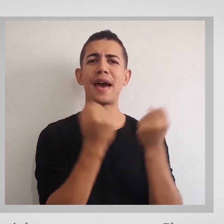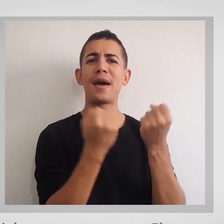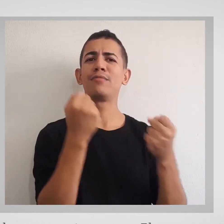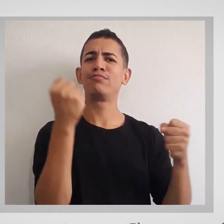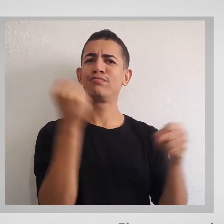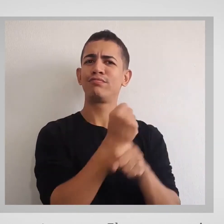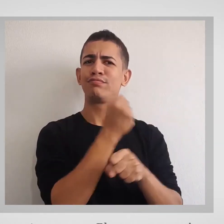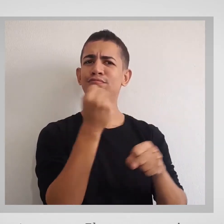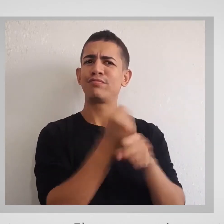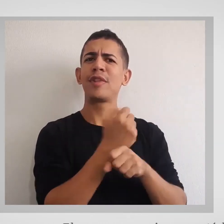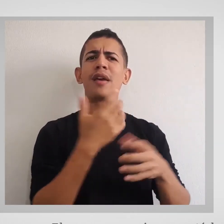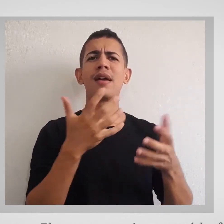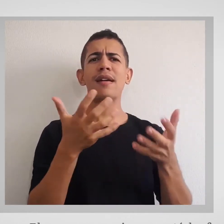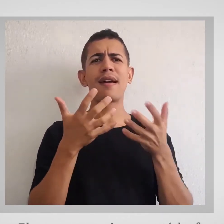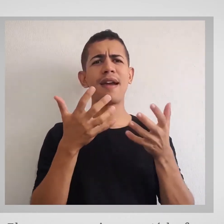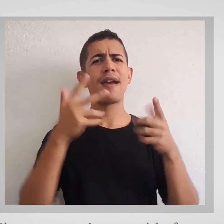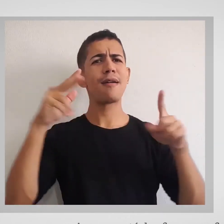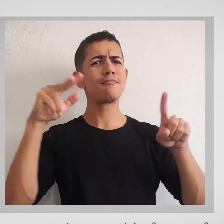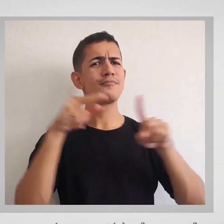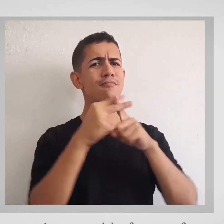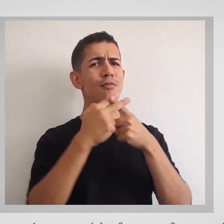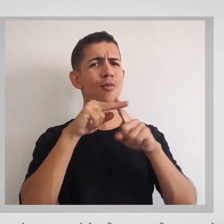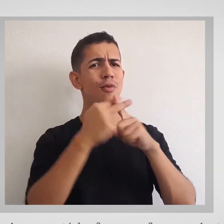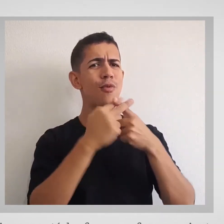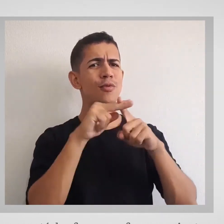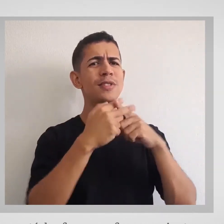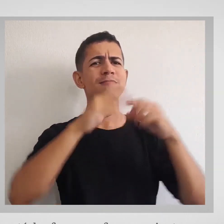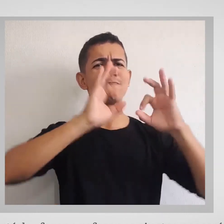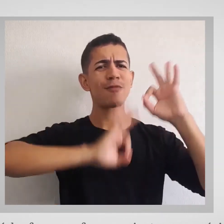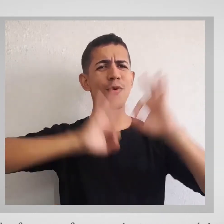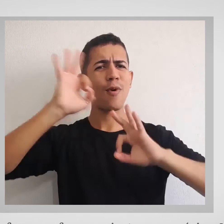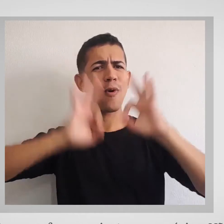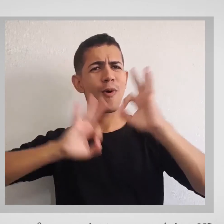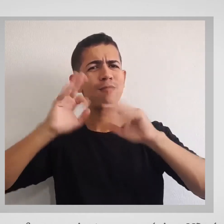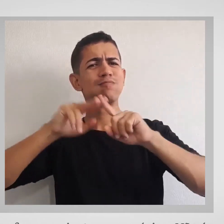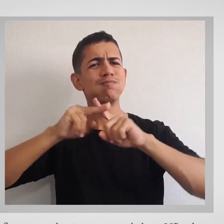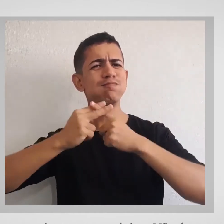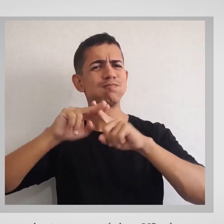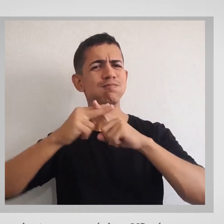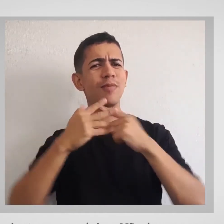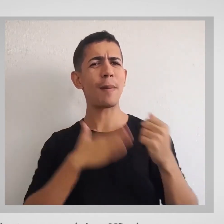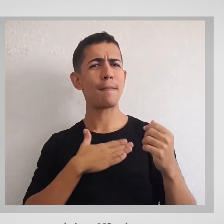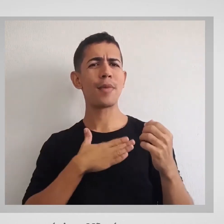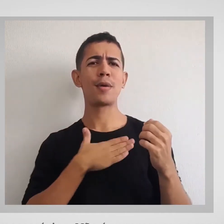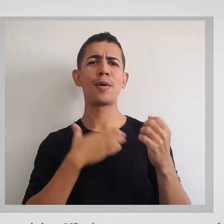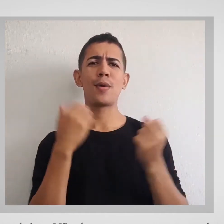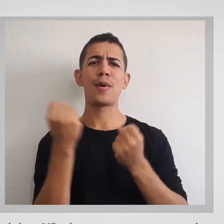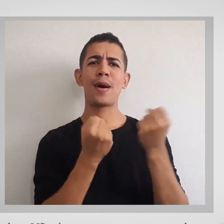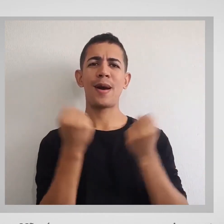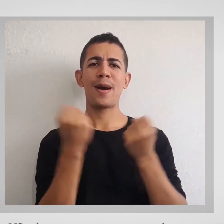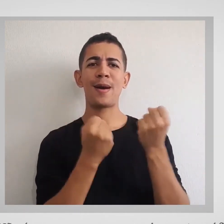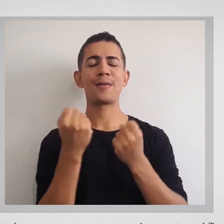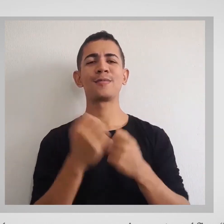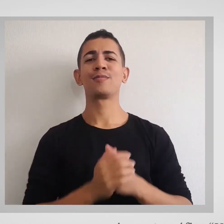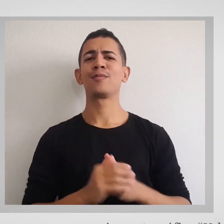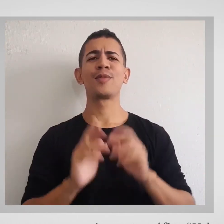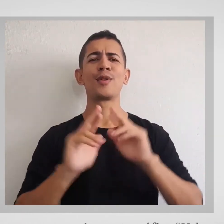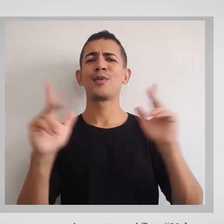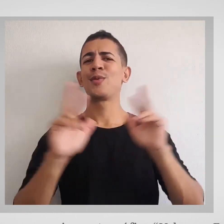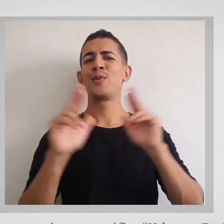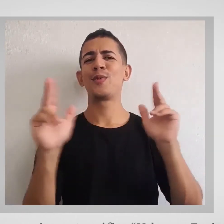Ele mesmo queria consertá-lo, fazer e refazer os ajustes necessários. Não é surpresa que a saga